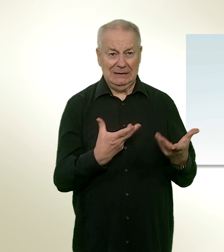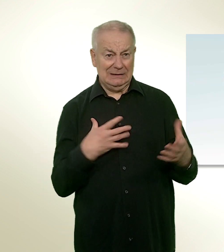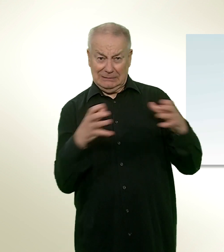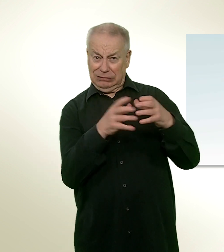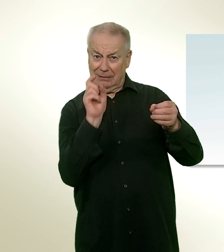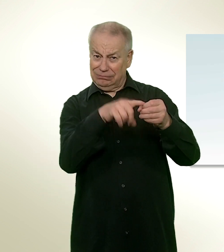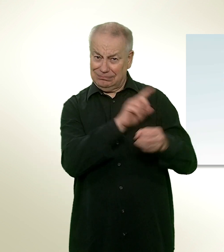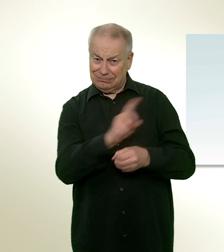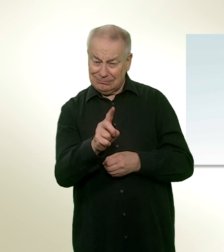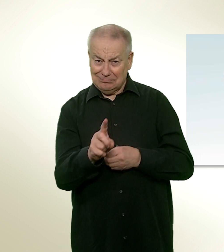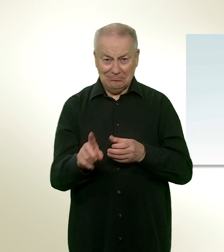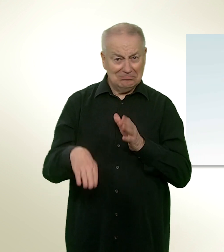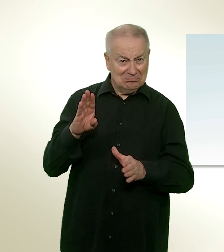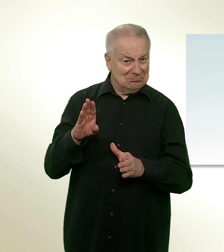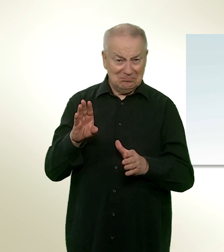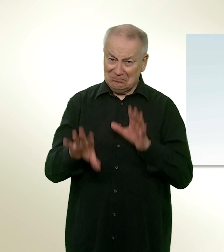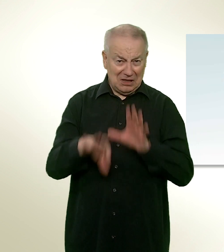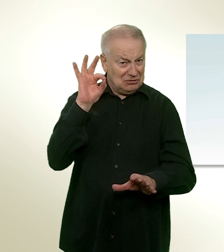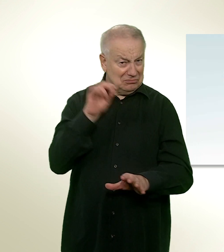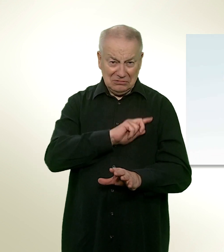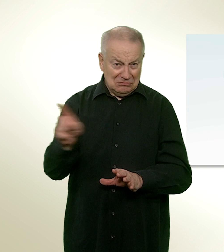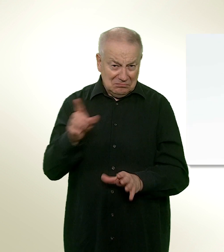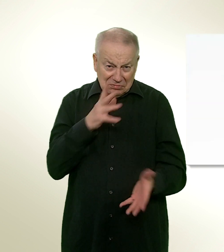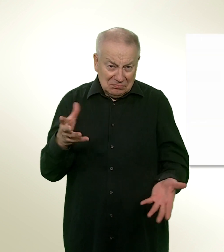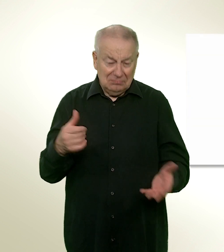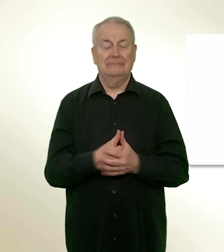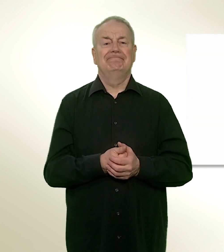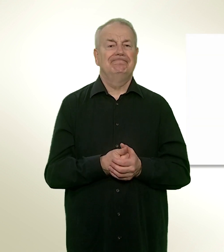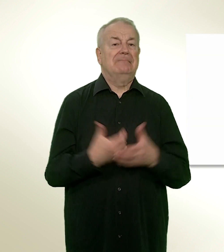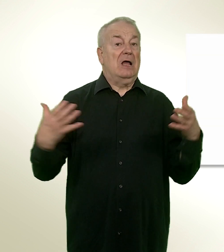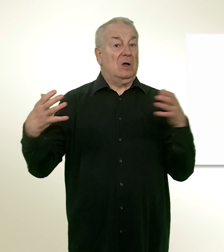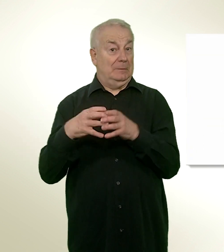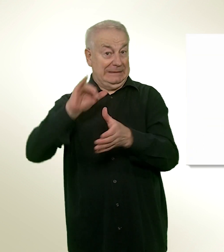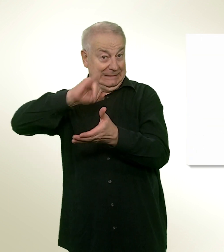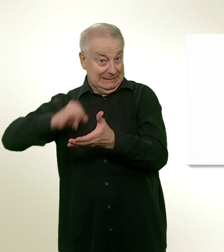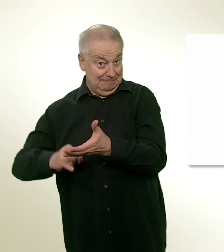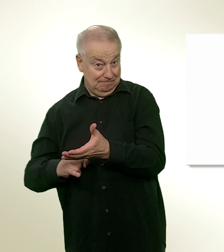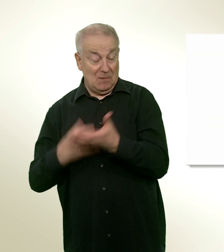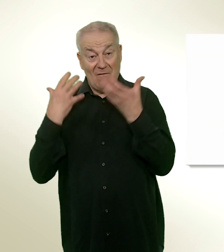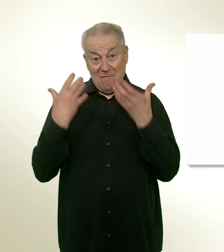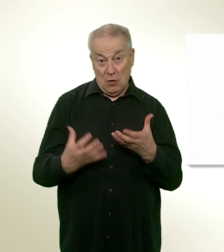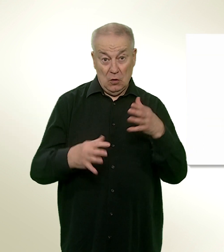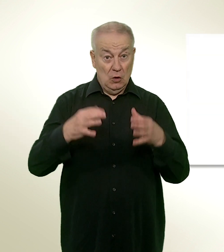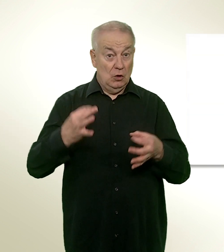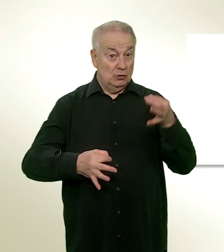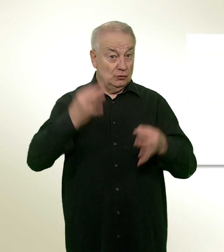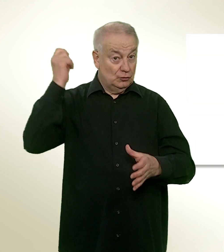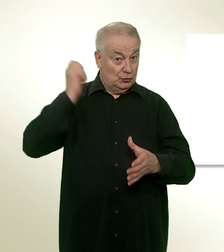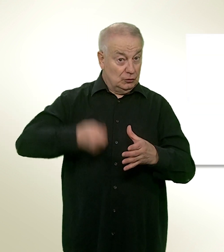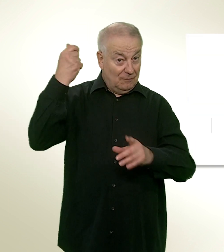n'auraient en outre aucune chance d'être élus. C'est pourquoi le comité d'initiative veut que les juges fédéraux soient désignés par tirage au